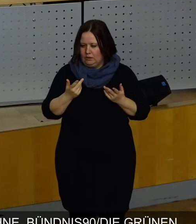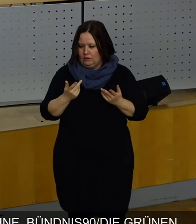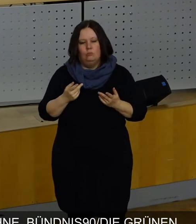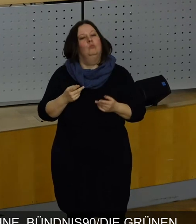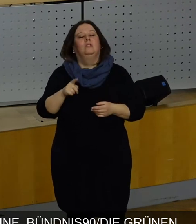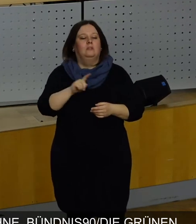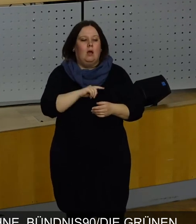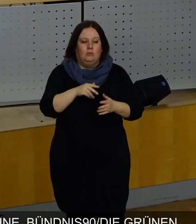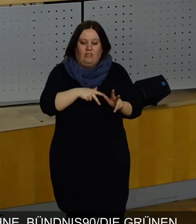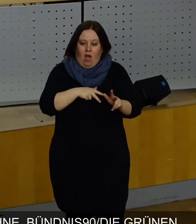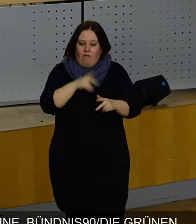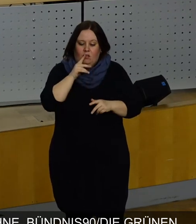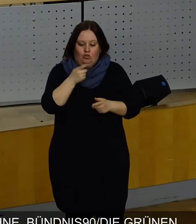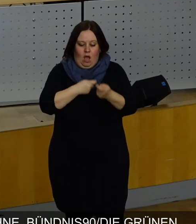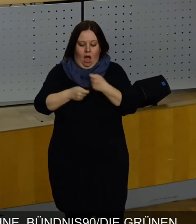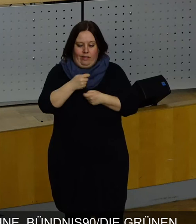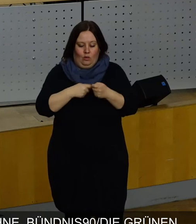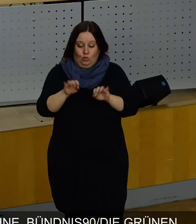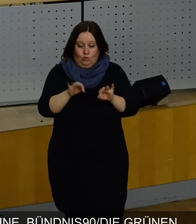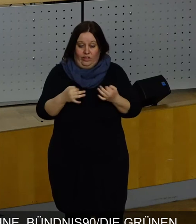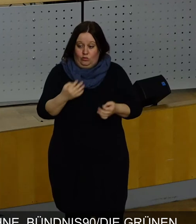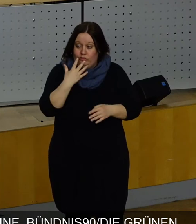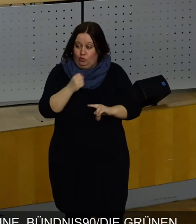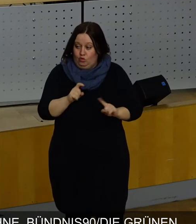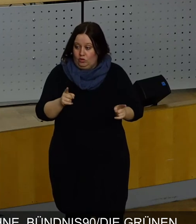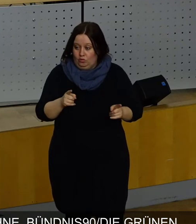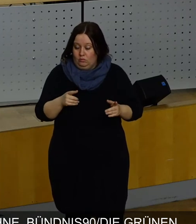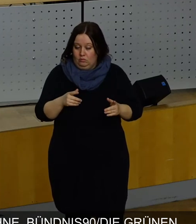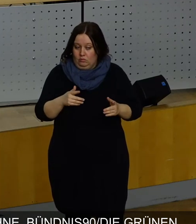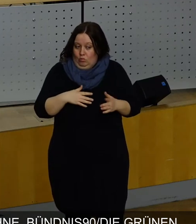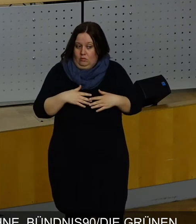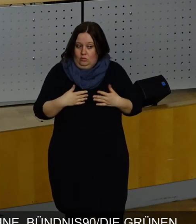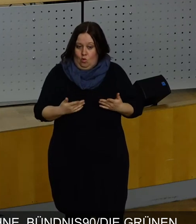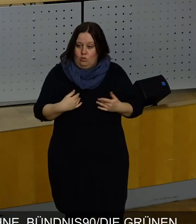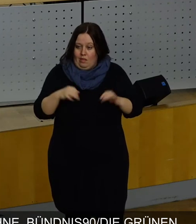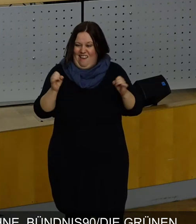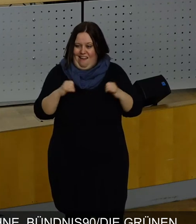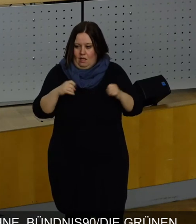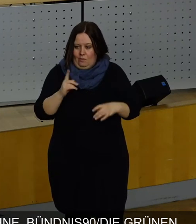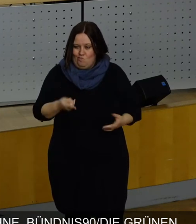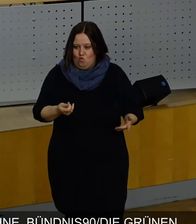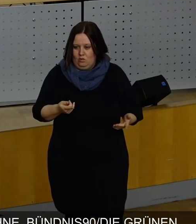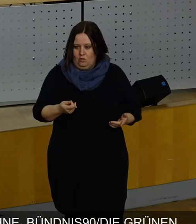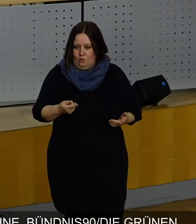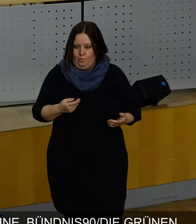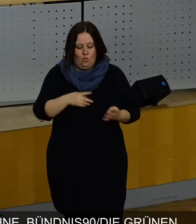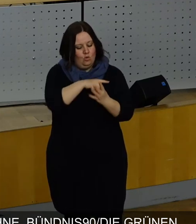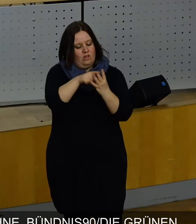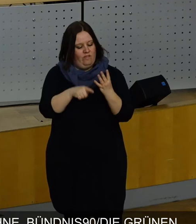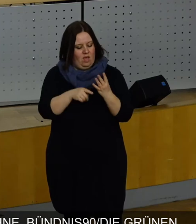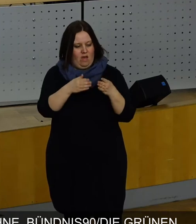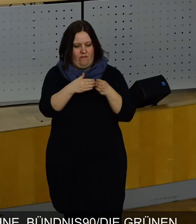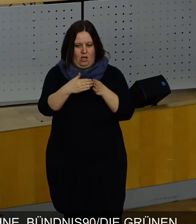verdammt, wenn wir nicht handlungsunfähig sein wollen, denn wir sind dazu verdammt, uns zu einigen. Und die vier beteiligten